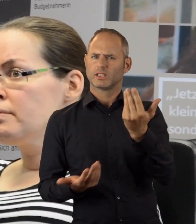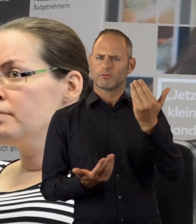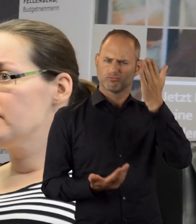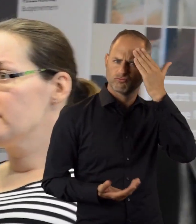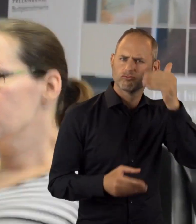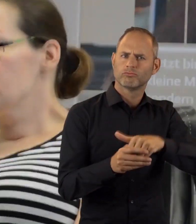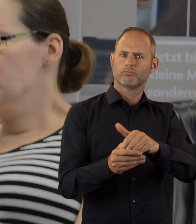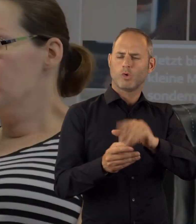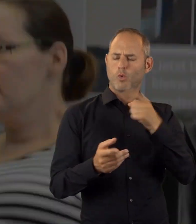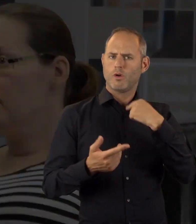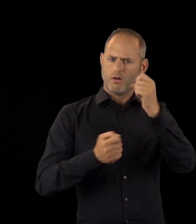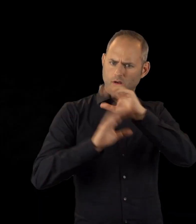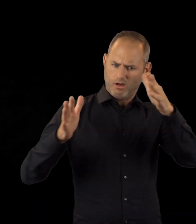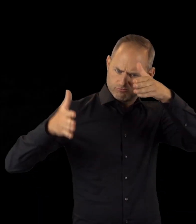Kenntnisse und einen freien Kopf verlangt.